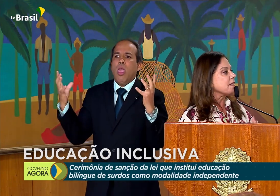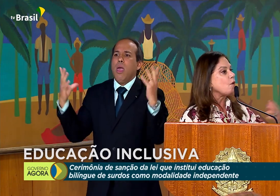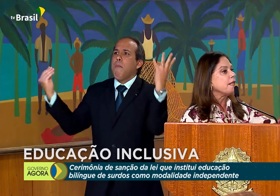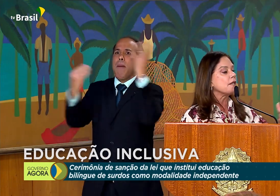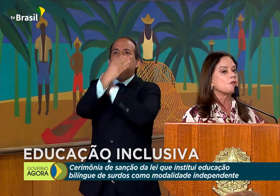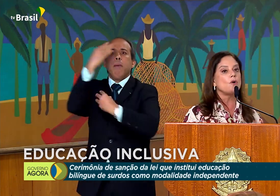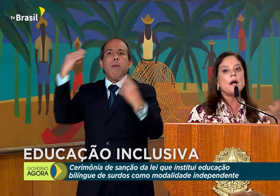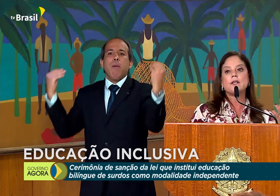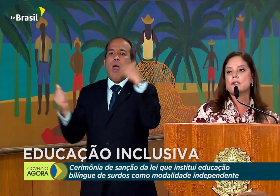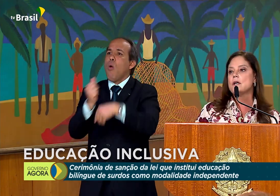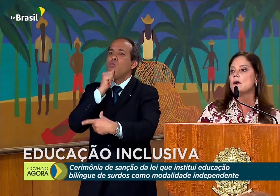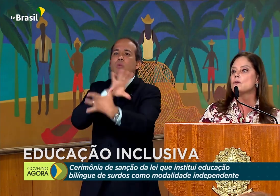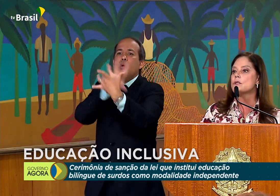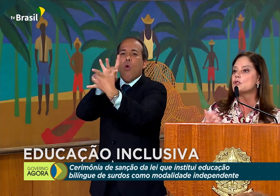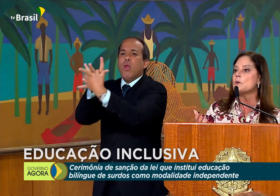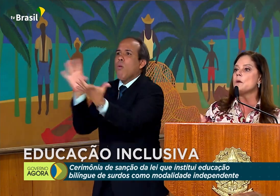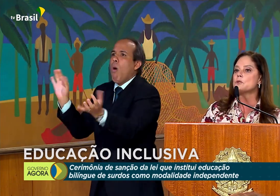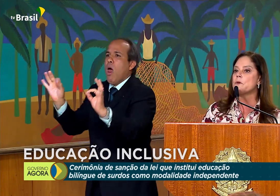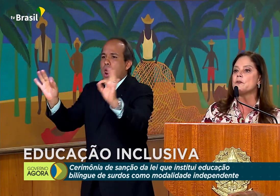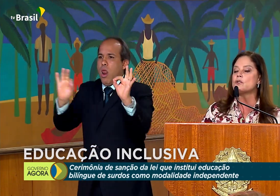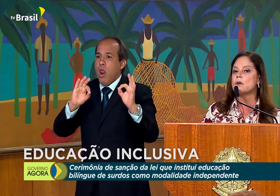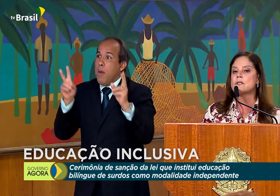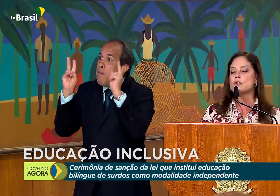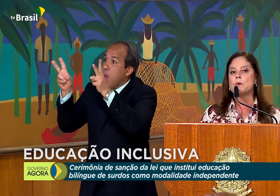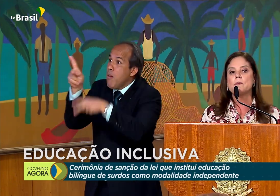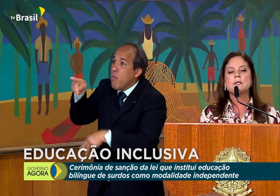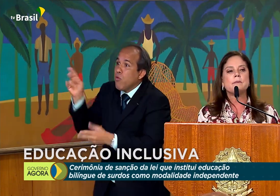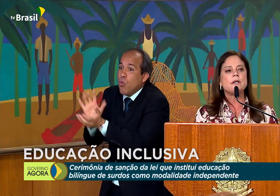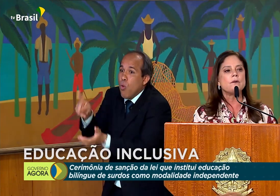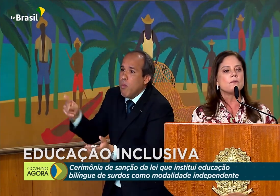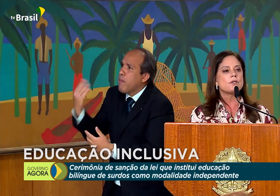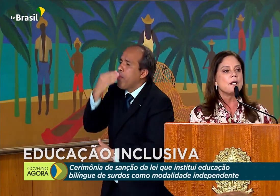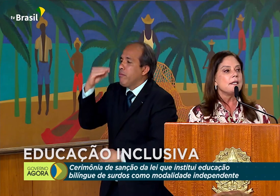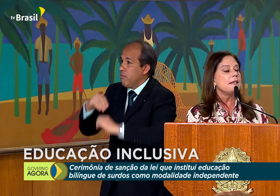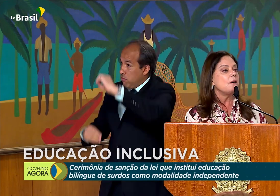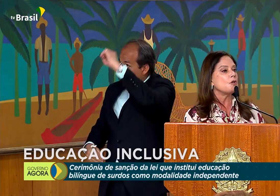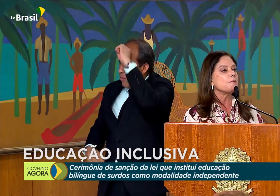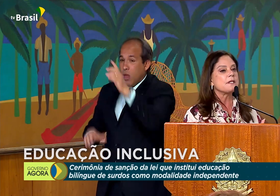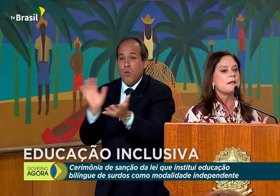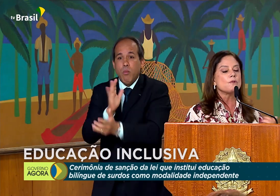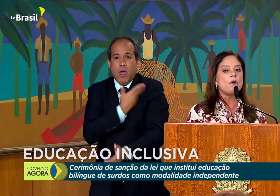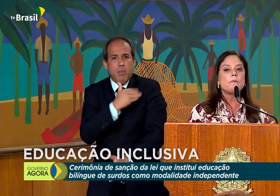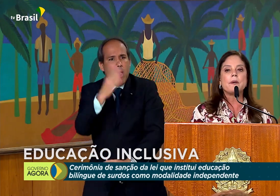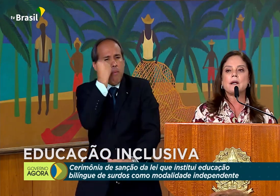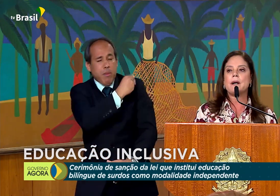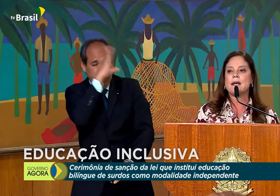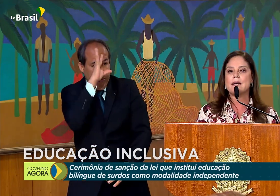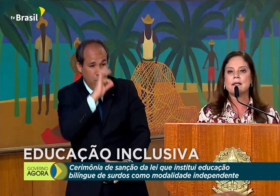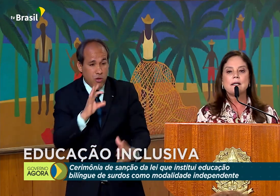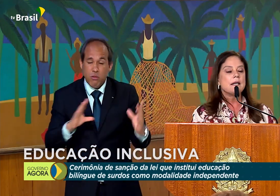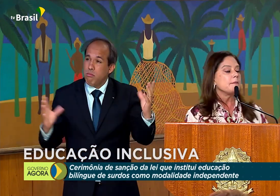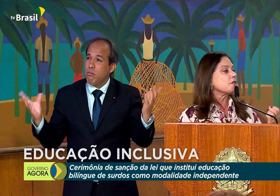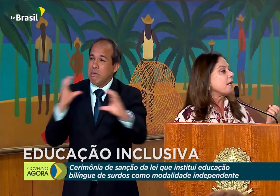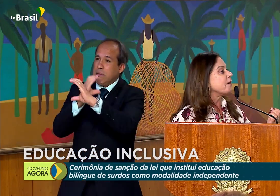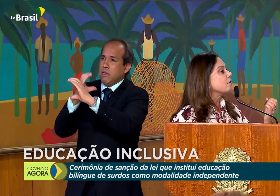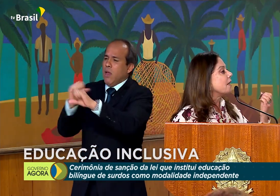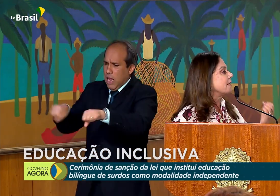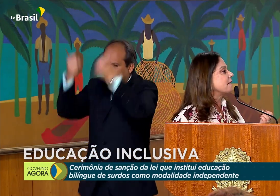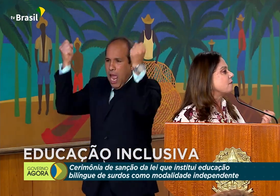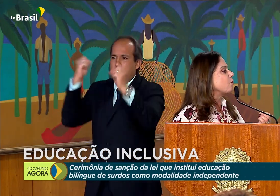fazer conexões com seus próprios professores, e seus próprios amigos? Não, nós precisamos romper a barreira. Michelle, eu quero te agradecer